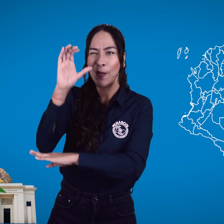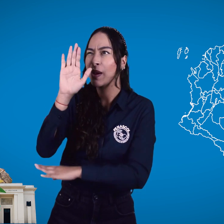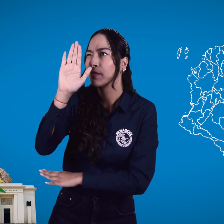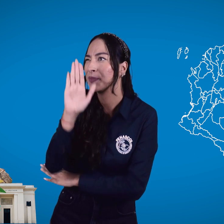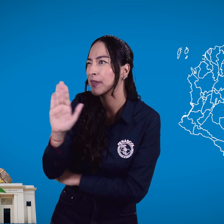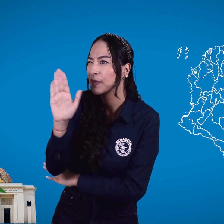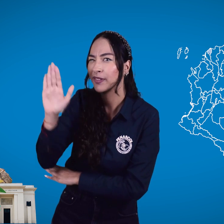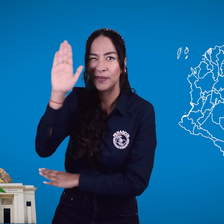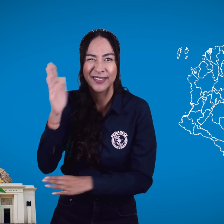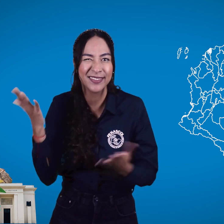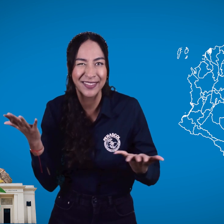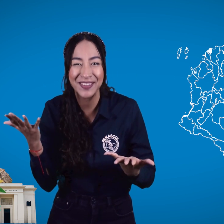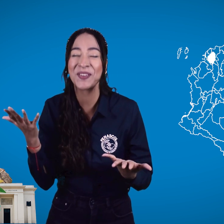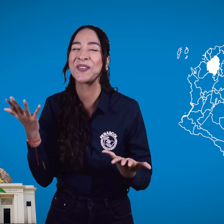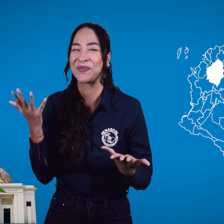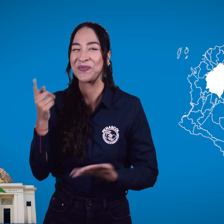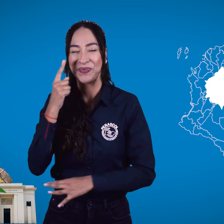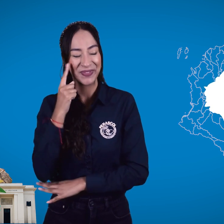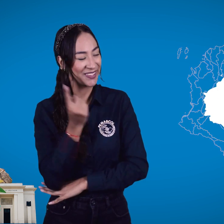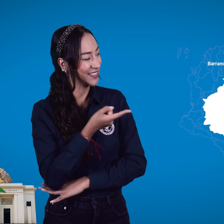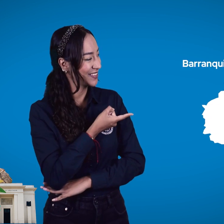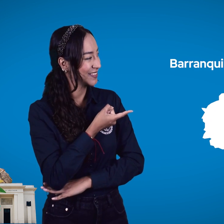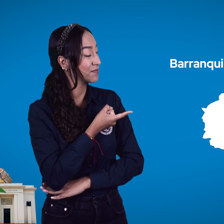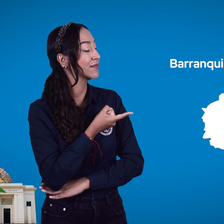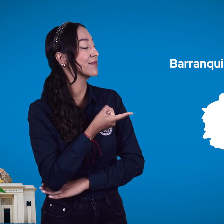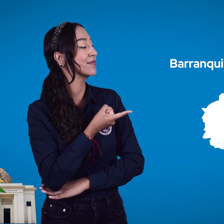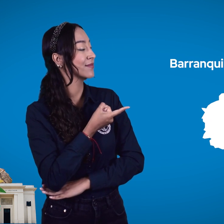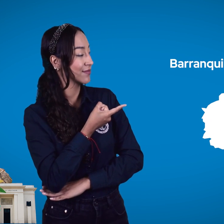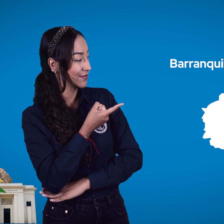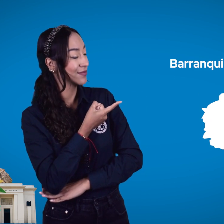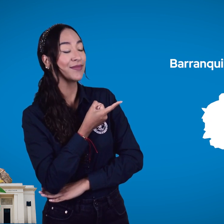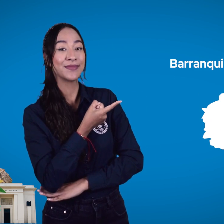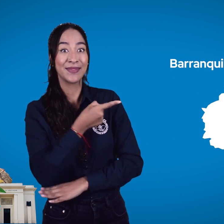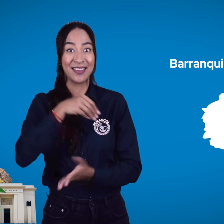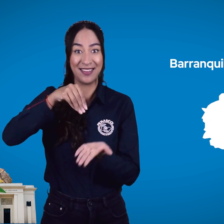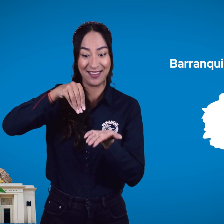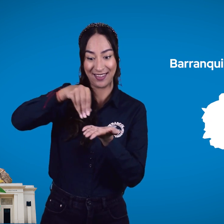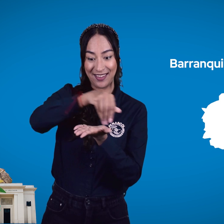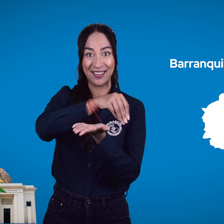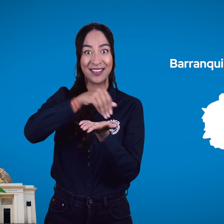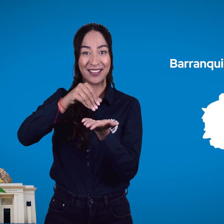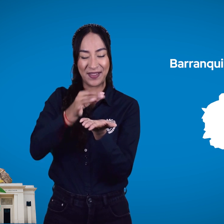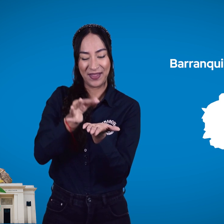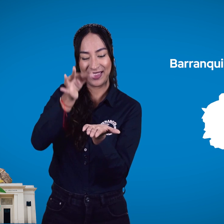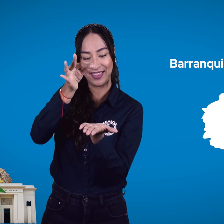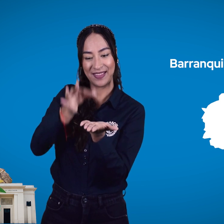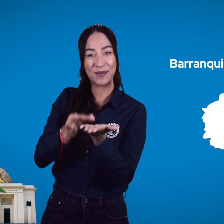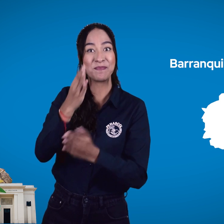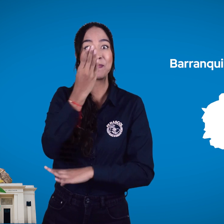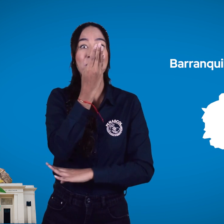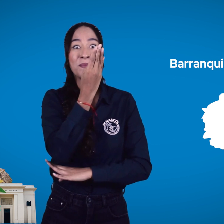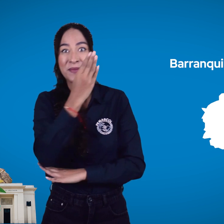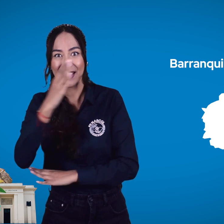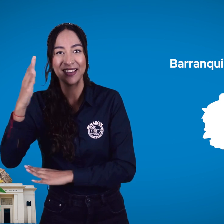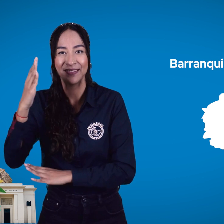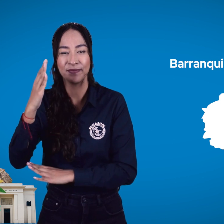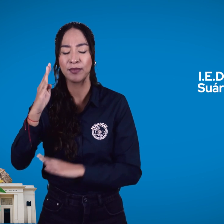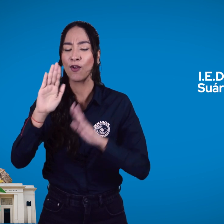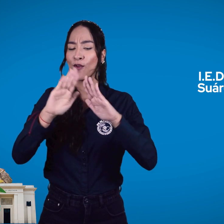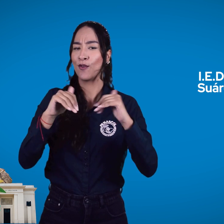Relevo estuvimos en estas ciudades. En Atlántico estuvimos en Barranquilla, en dos espacios, en